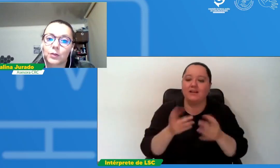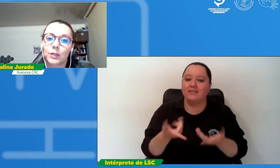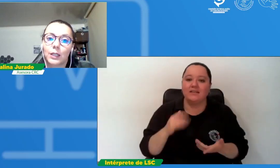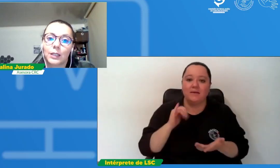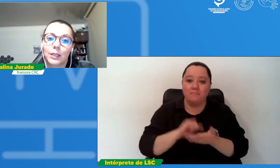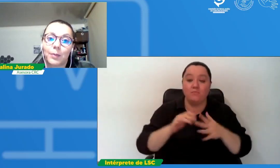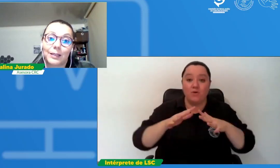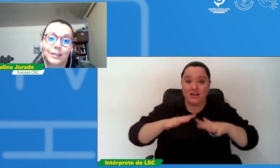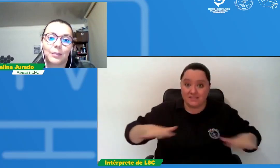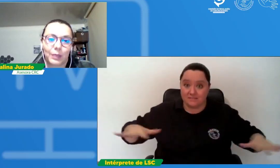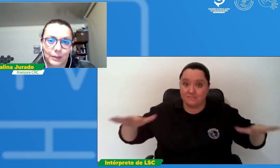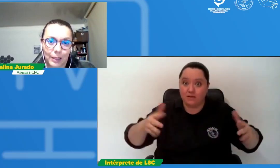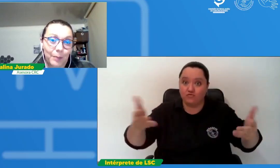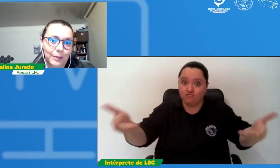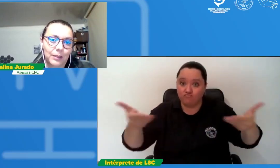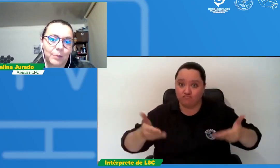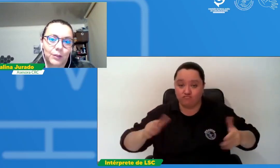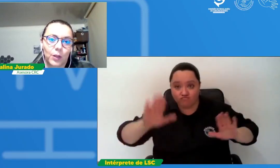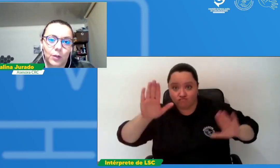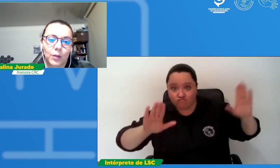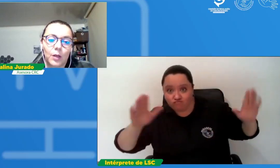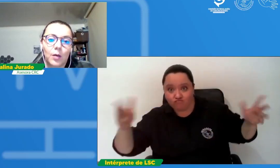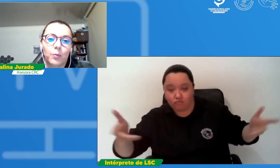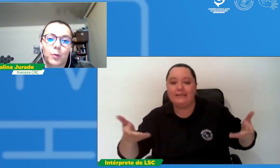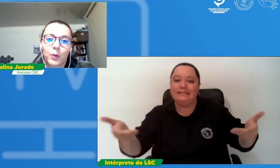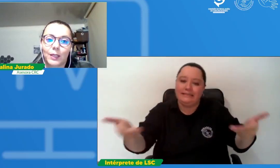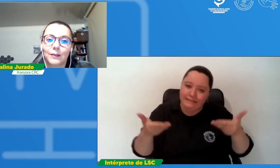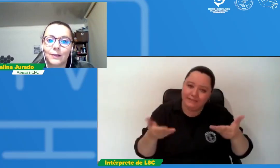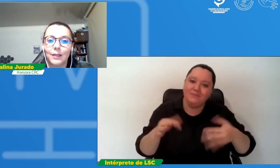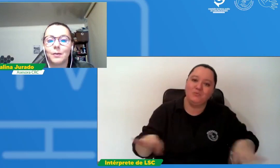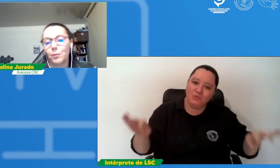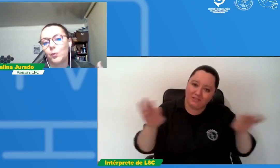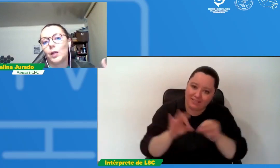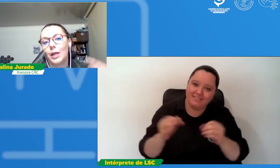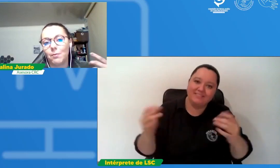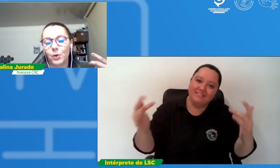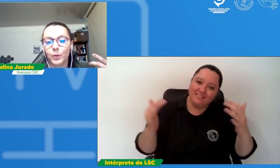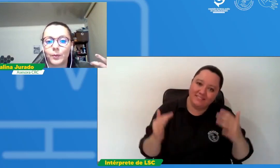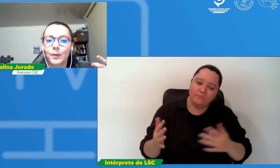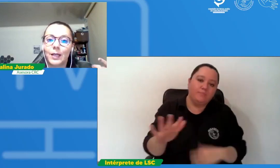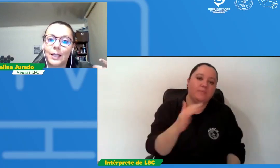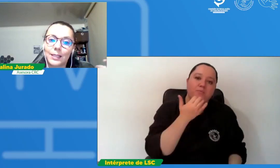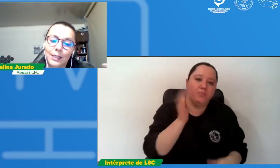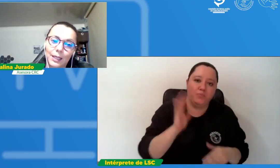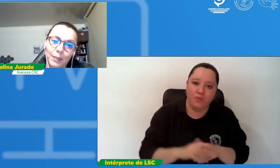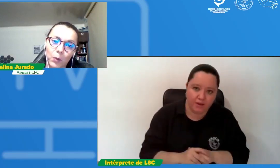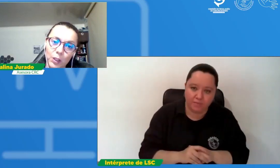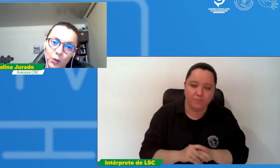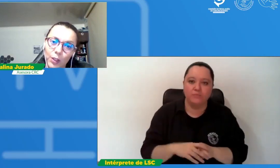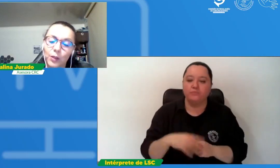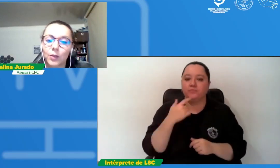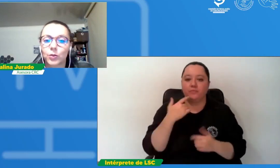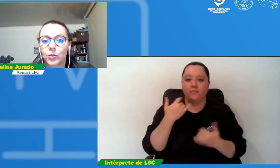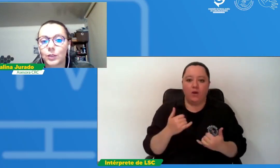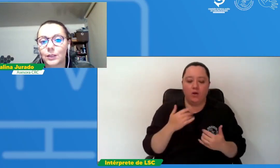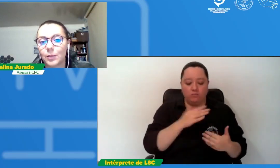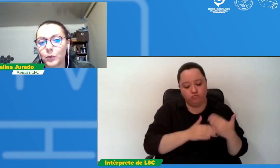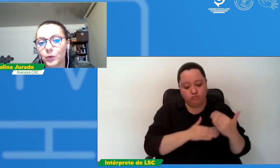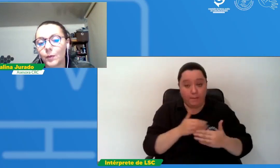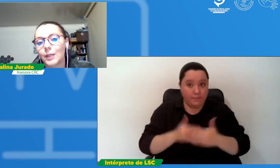de participación pues porque si por ejemplo en este monitoreo que nosotros hacemos y